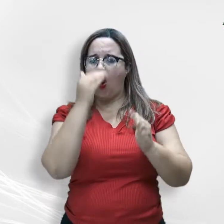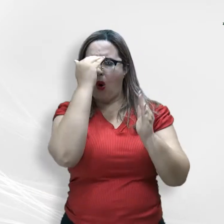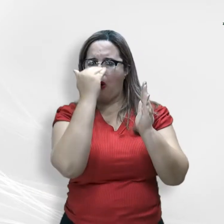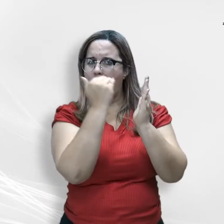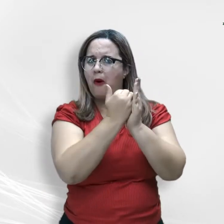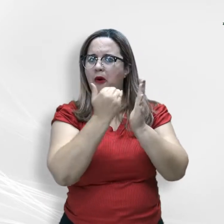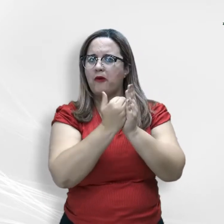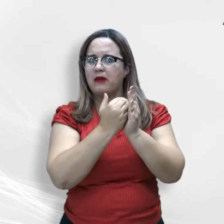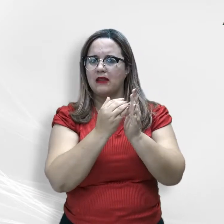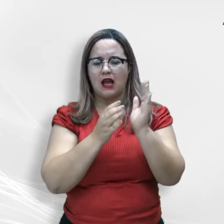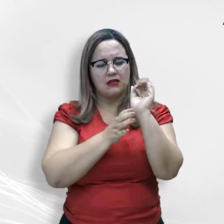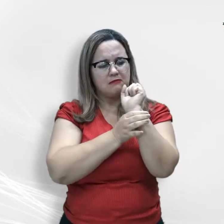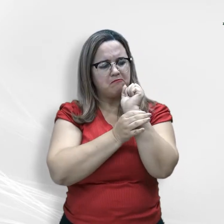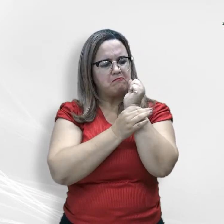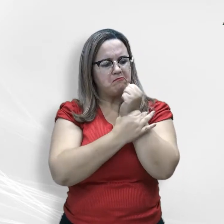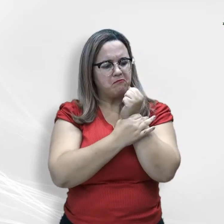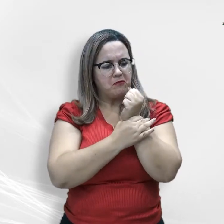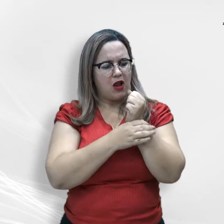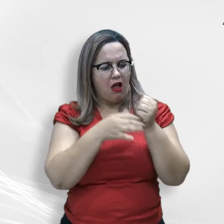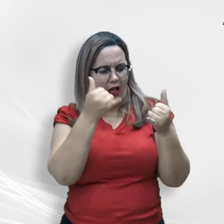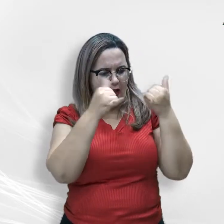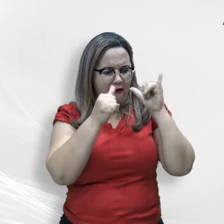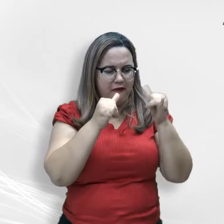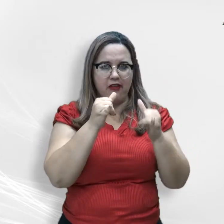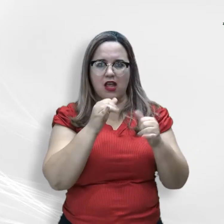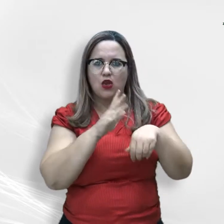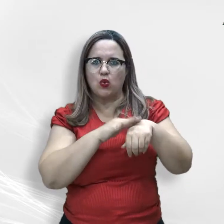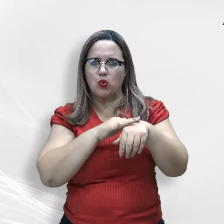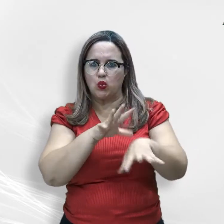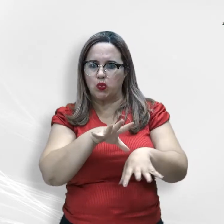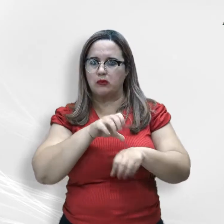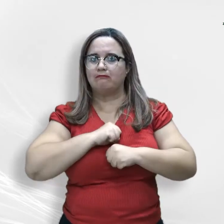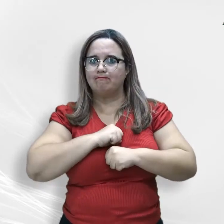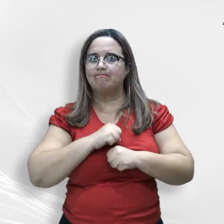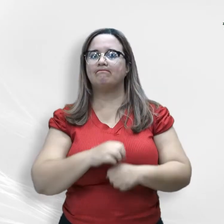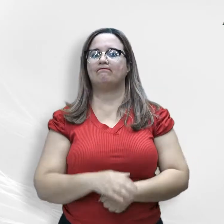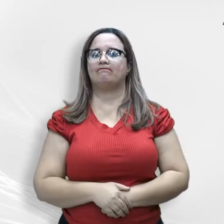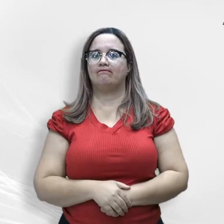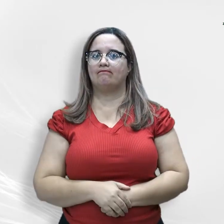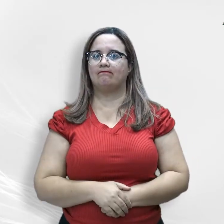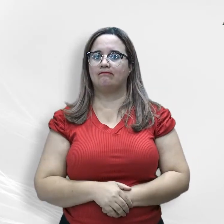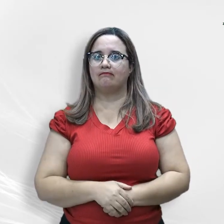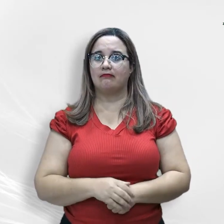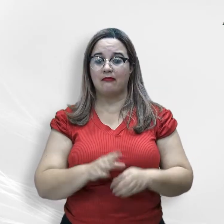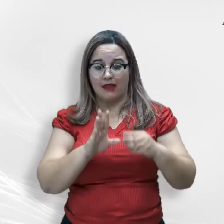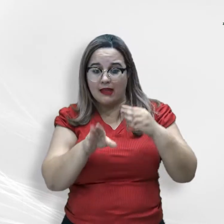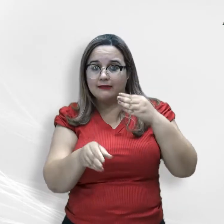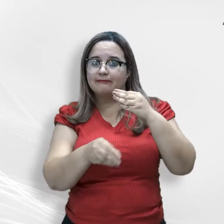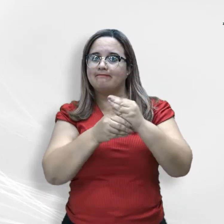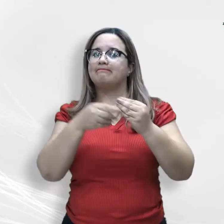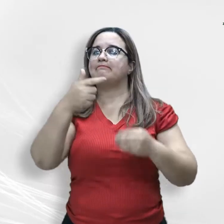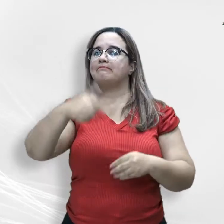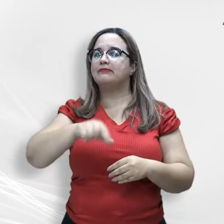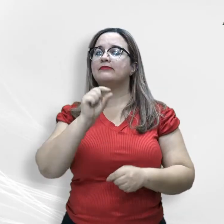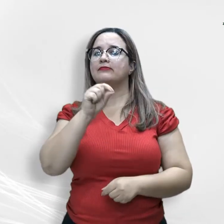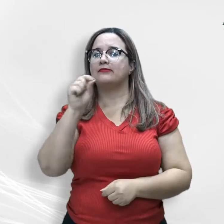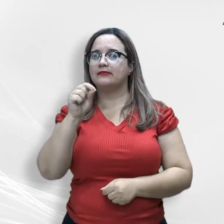sanitárias razoáveis de prevenção à COVID-19, enfatizou. Acrescenta ainda que a implementação da